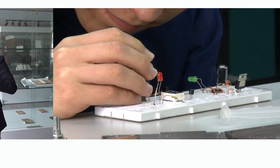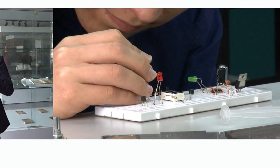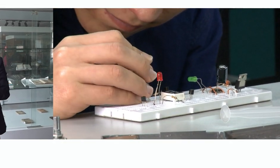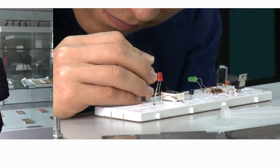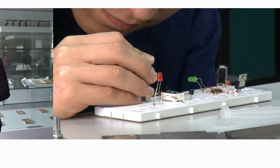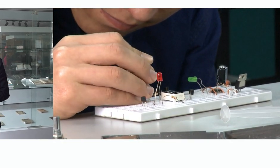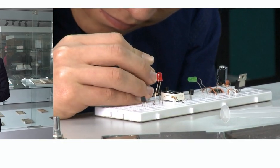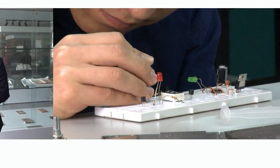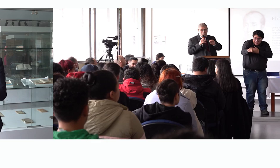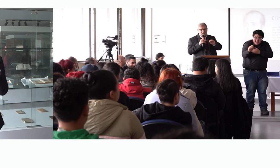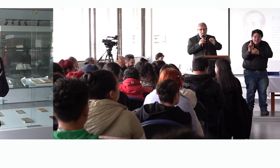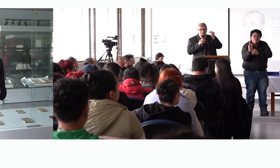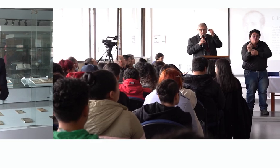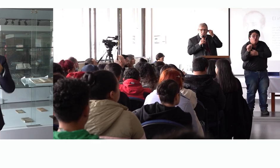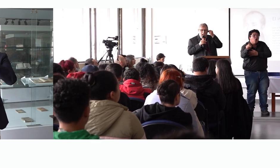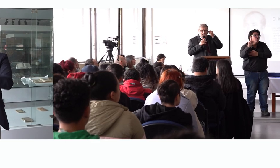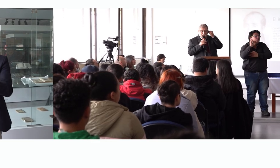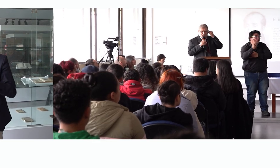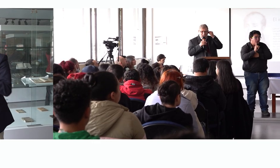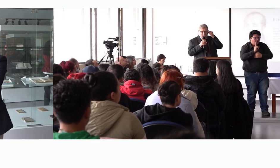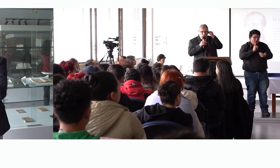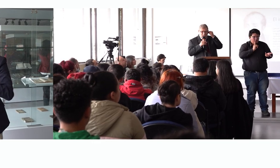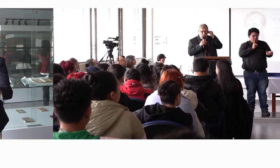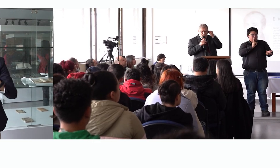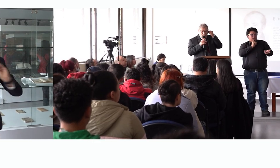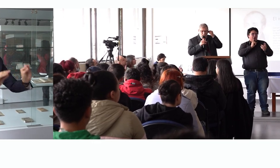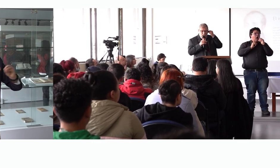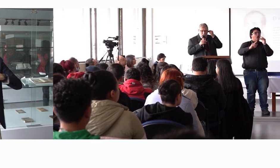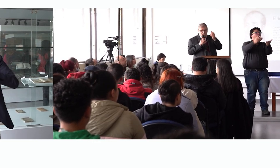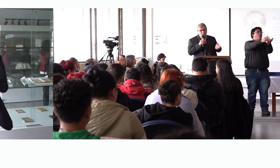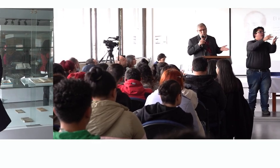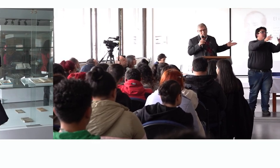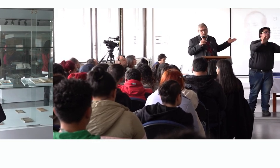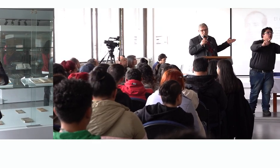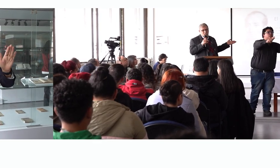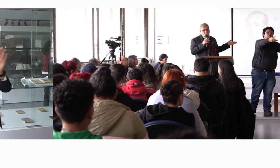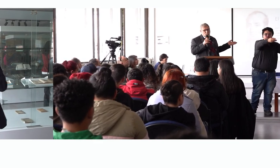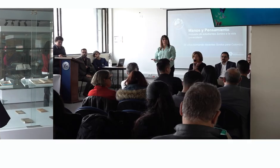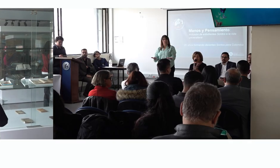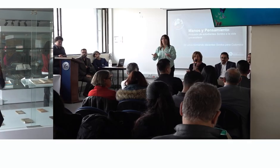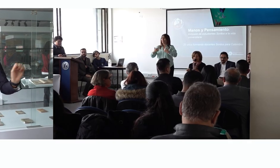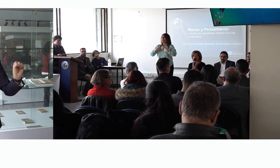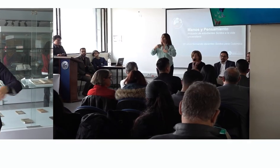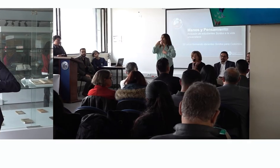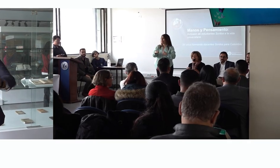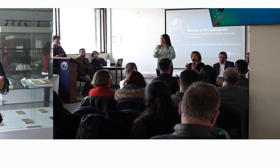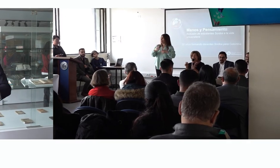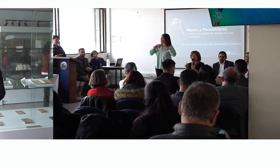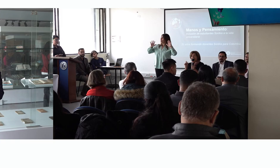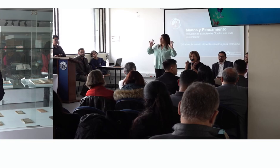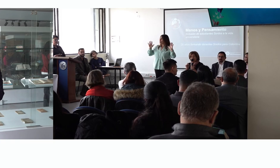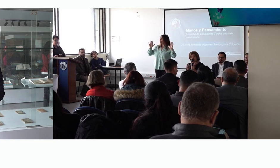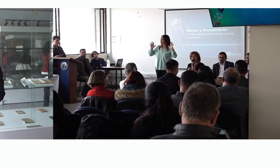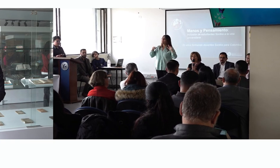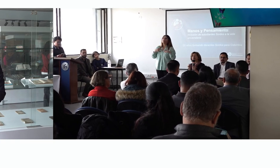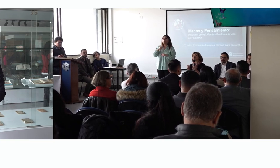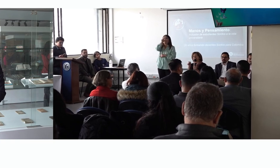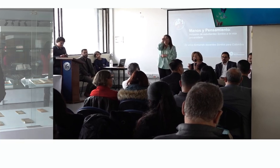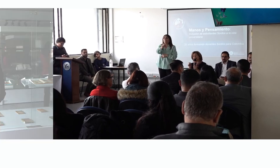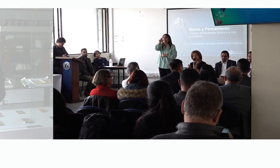avances que hemos tenido, pero sabemos y somos conscientes de que aún falta por hacer, de que no es suficiente y de que tenemos que seguir en esta formación constante.